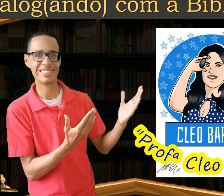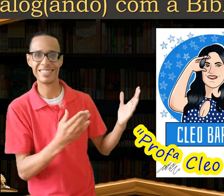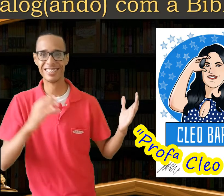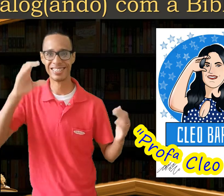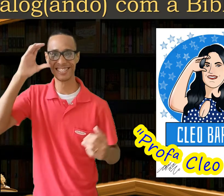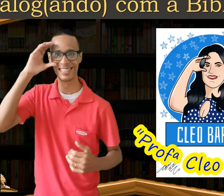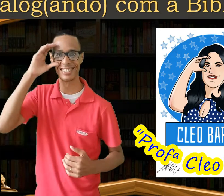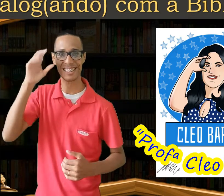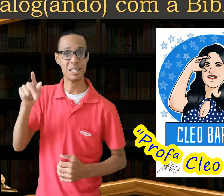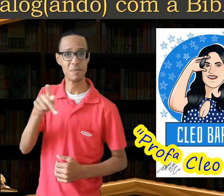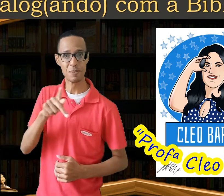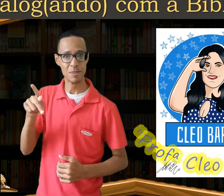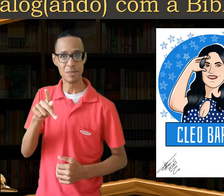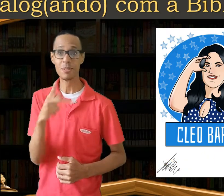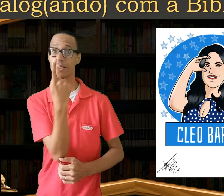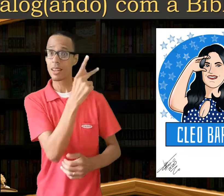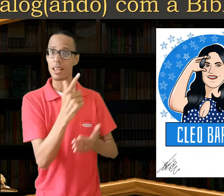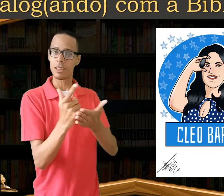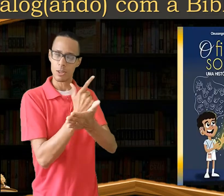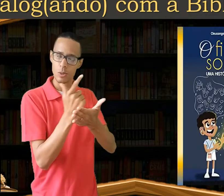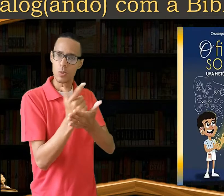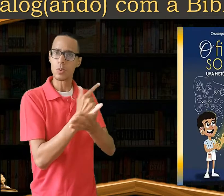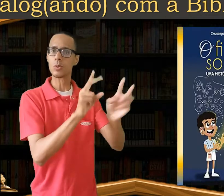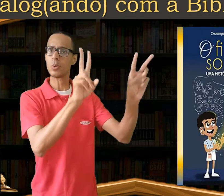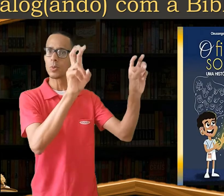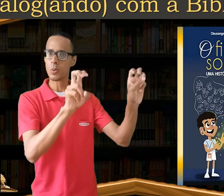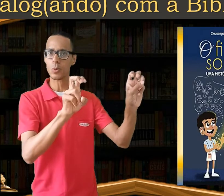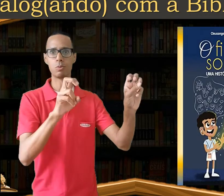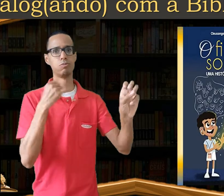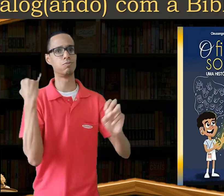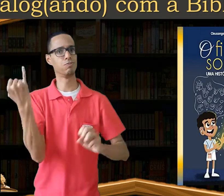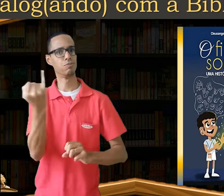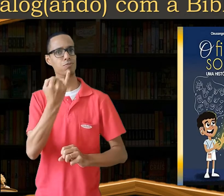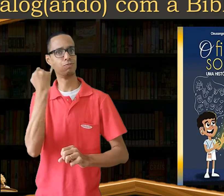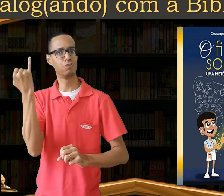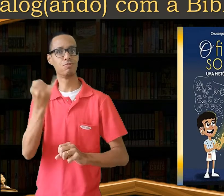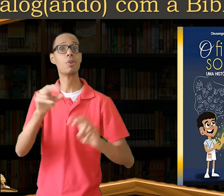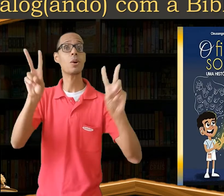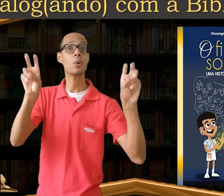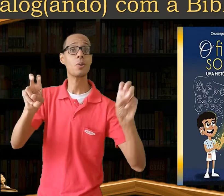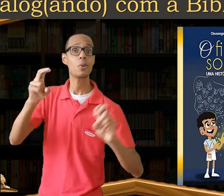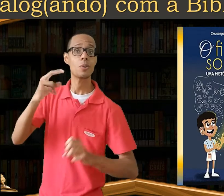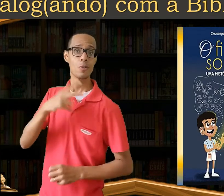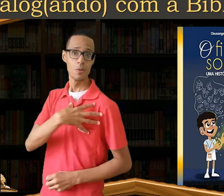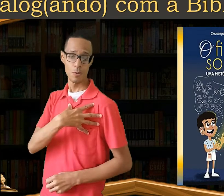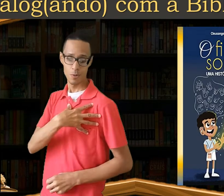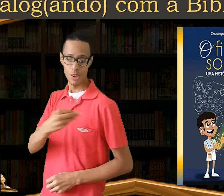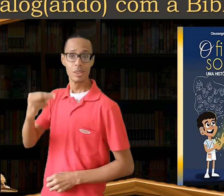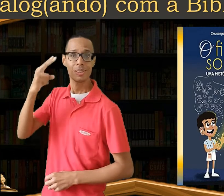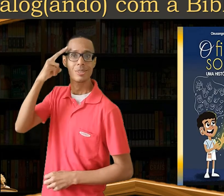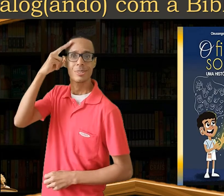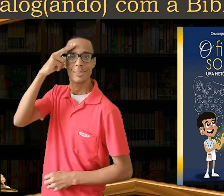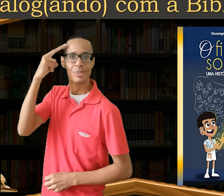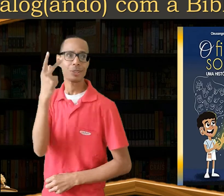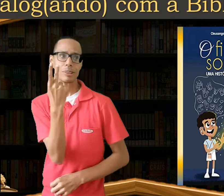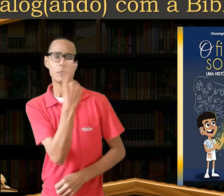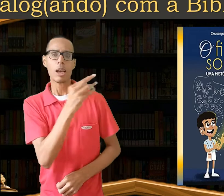sobre a sua obra O Filho dos Sonhos, uma história de superação. Foi um